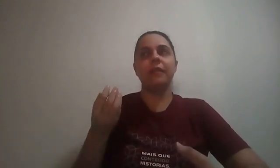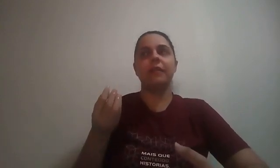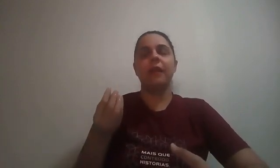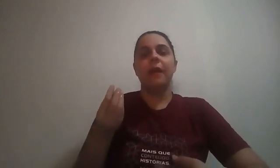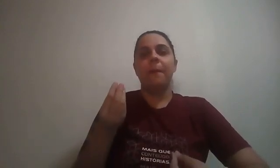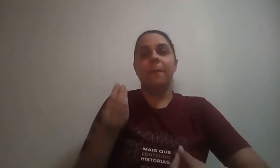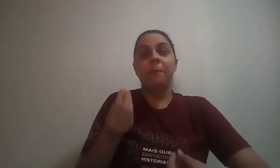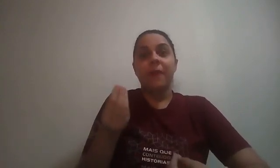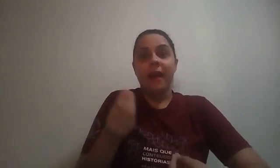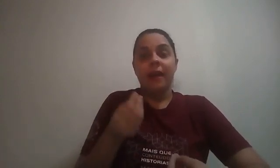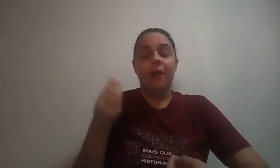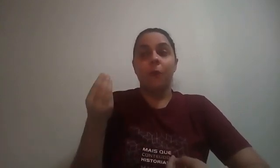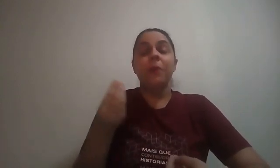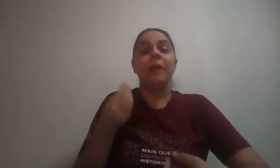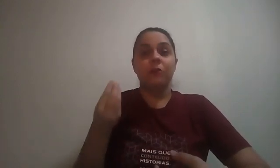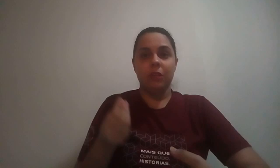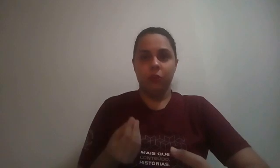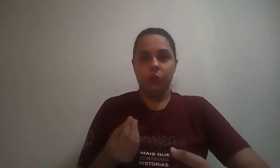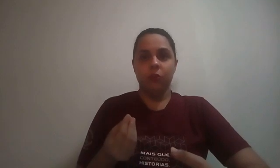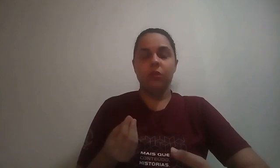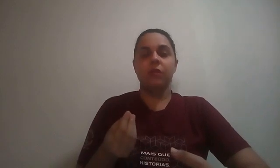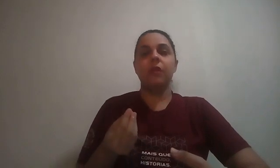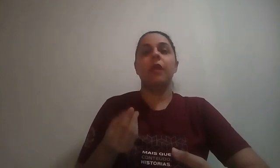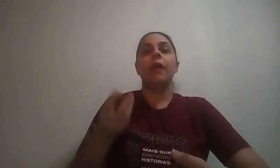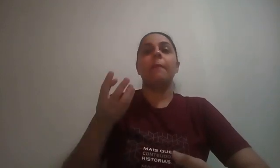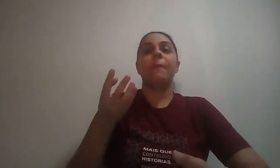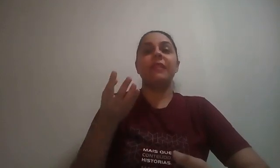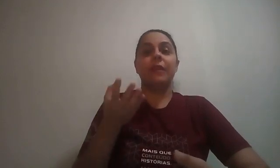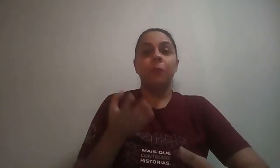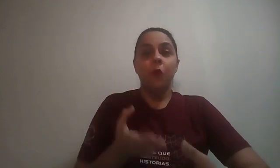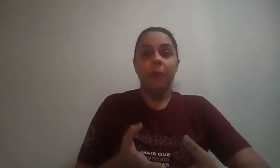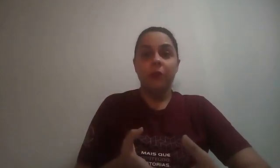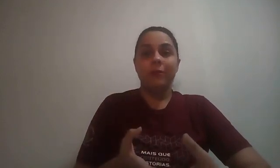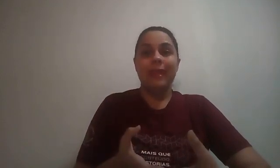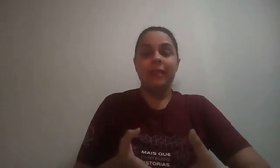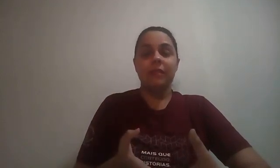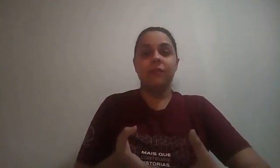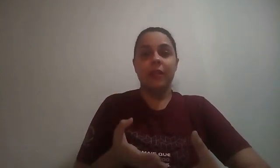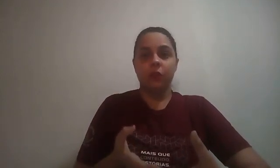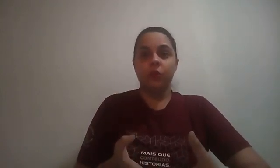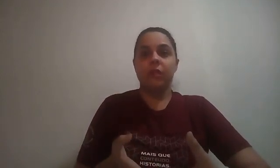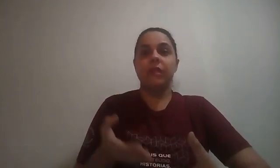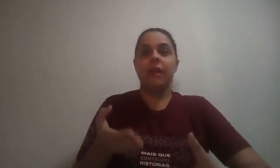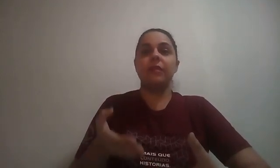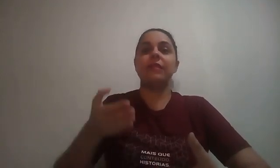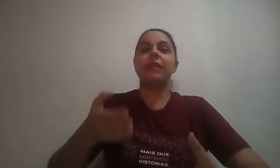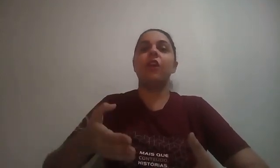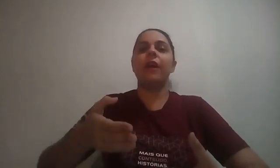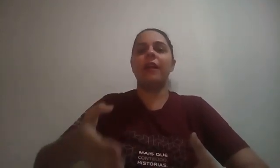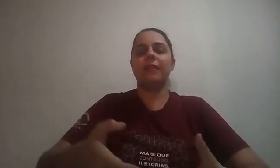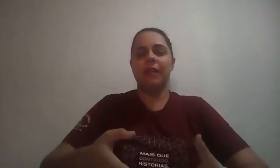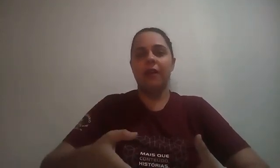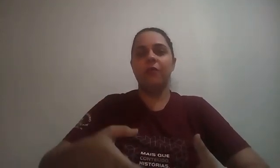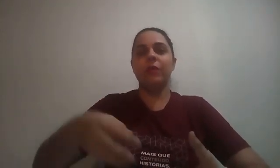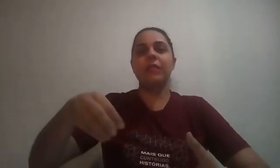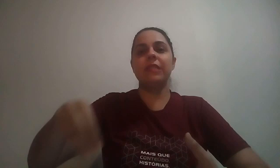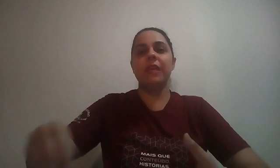o primeiro de todos, mas eram por meio desses fatores que eles se localizavam e se